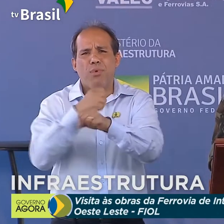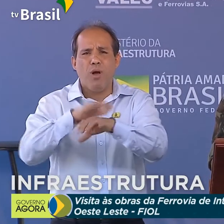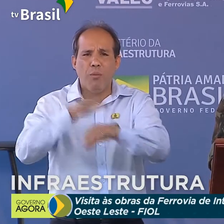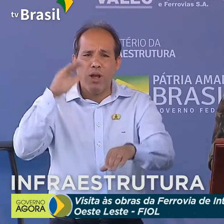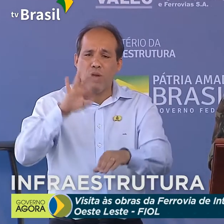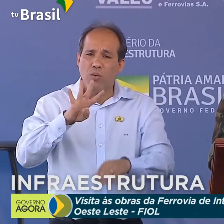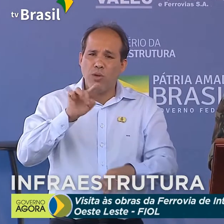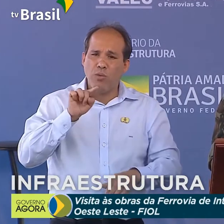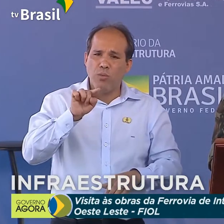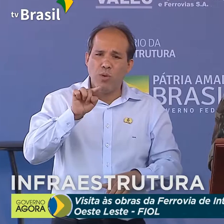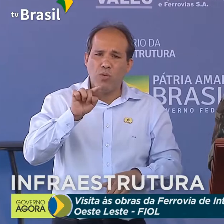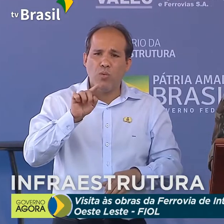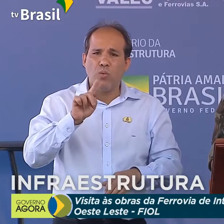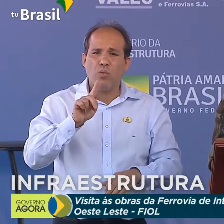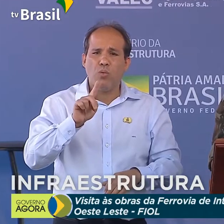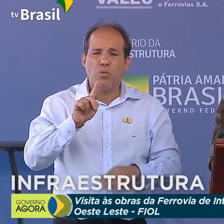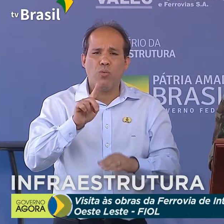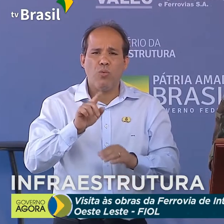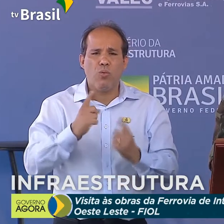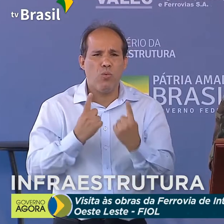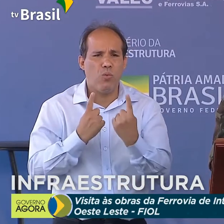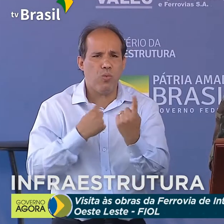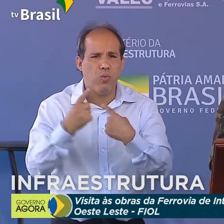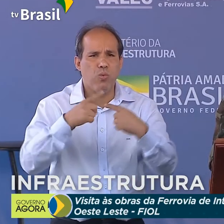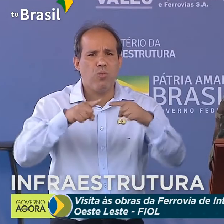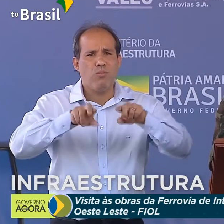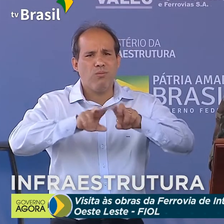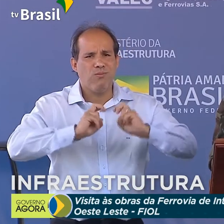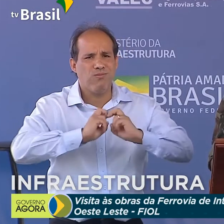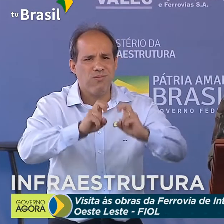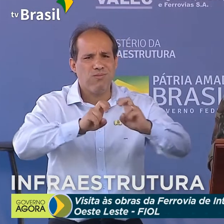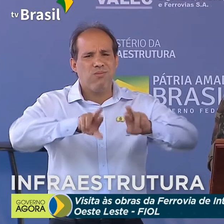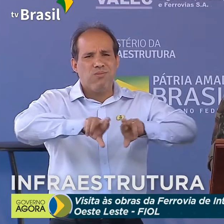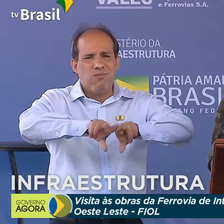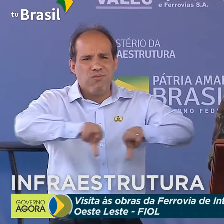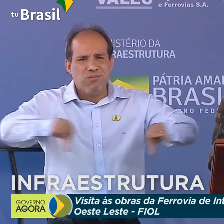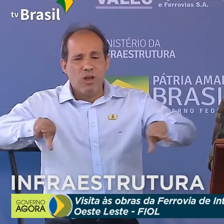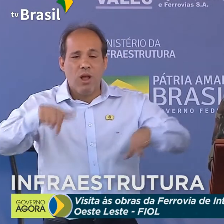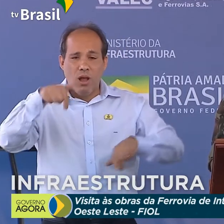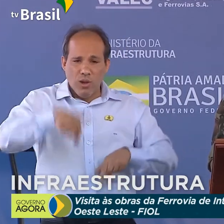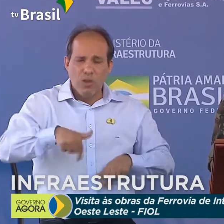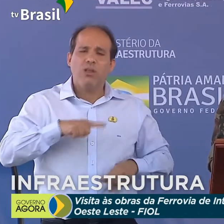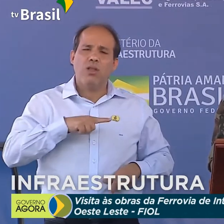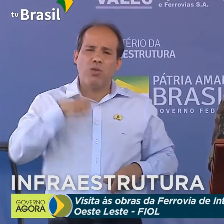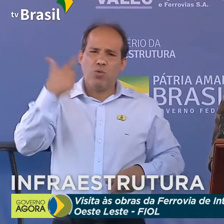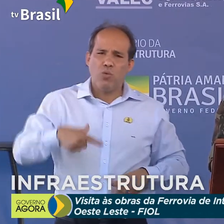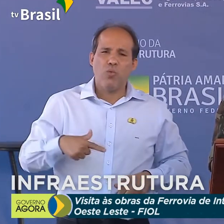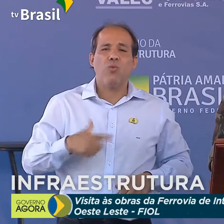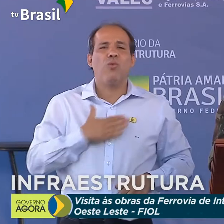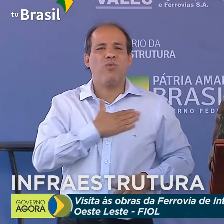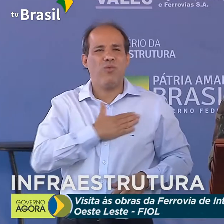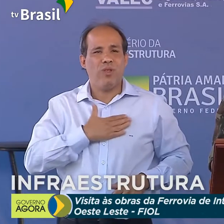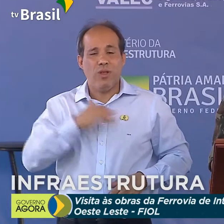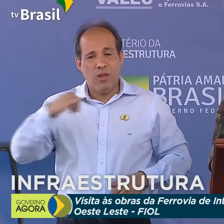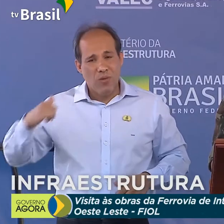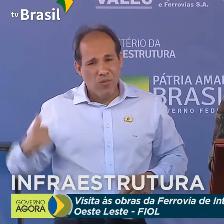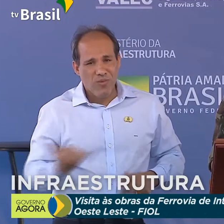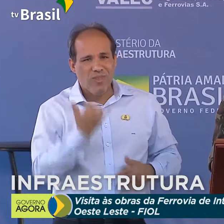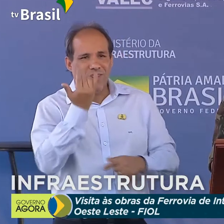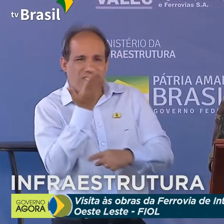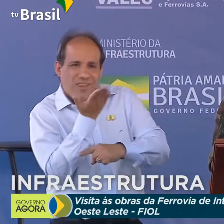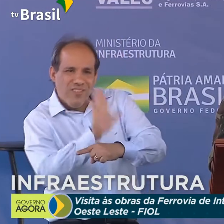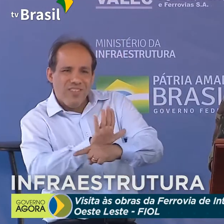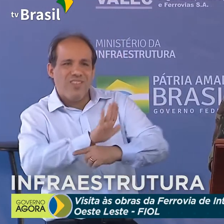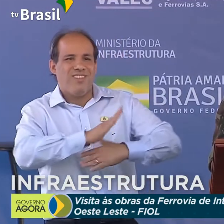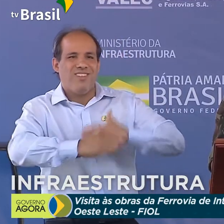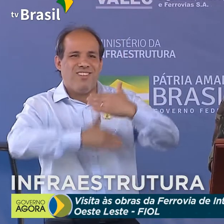vias, superestruturas ferroviárias, temos hoje, novamente, a oportunidade de contribuir com